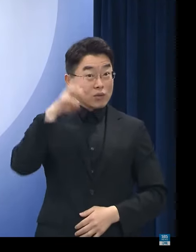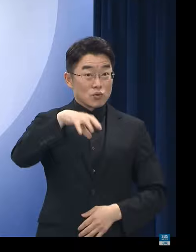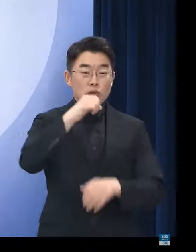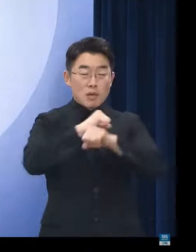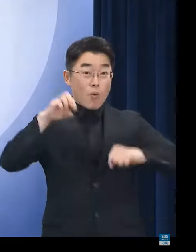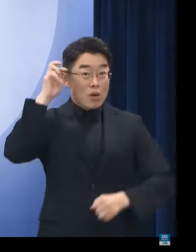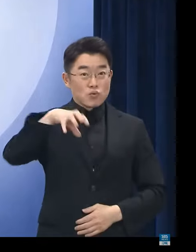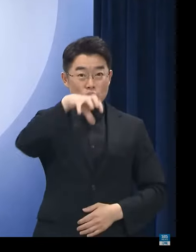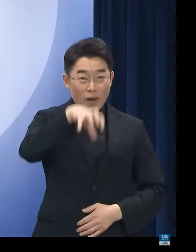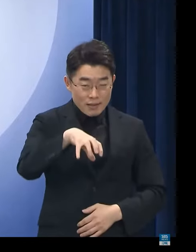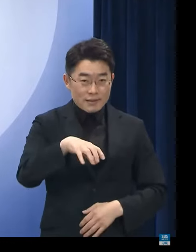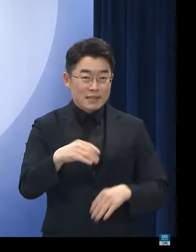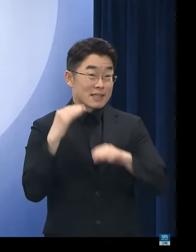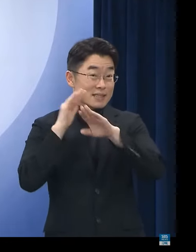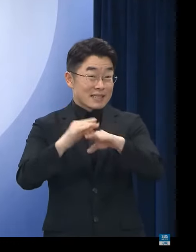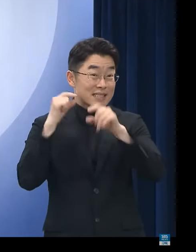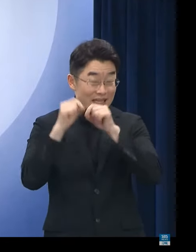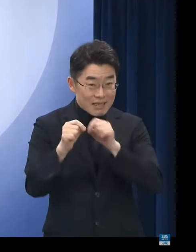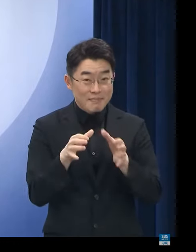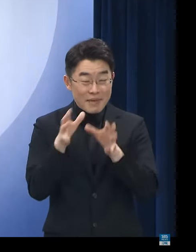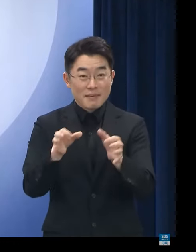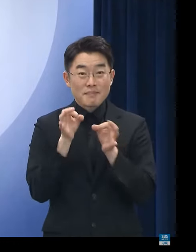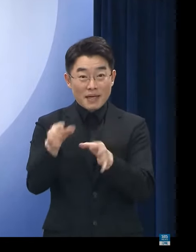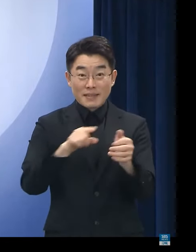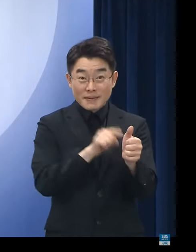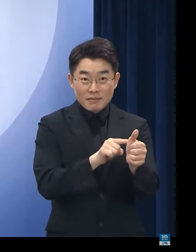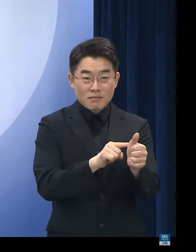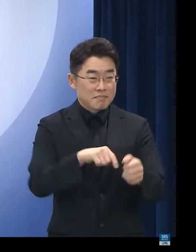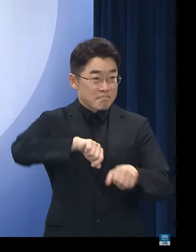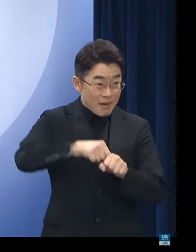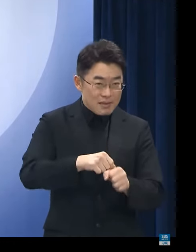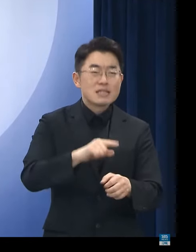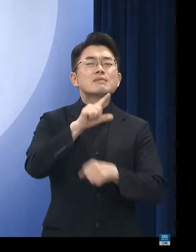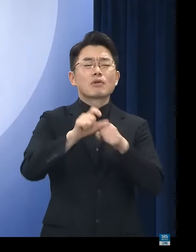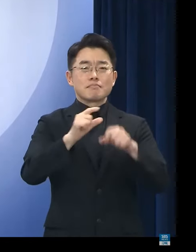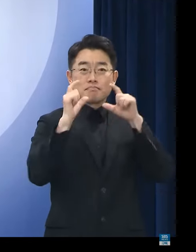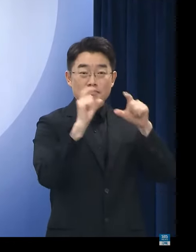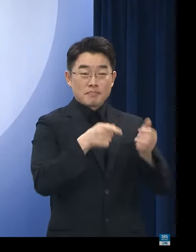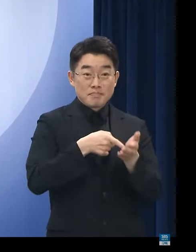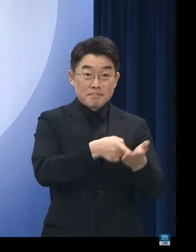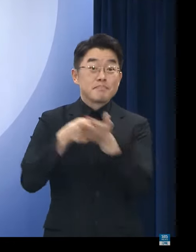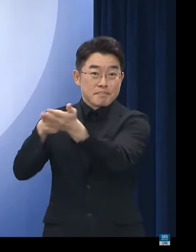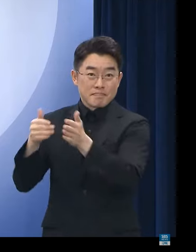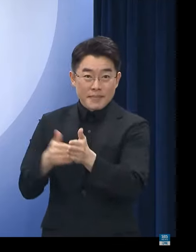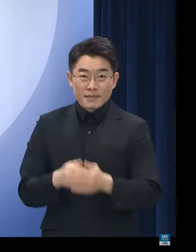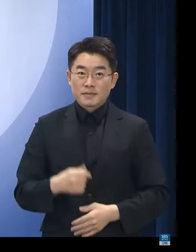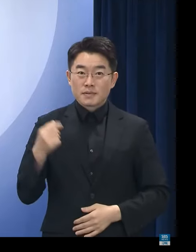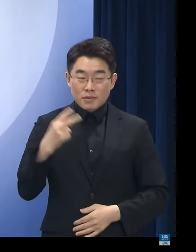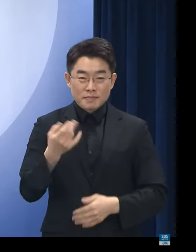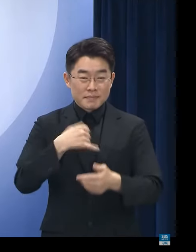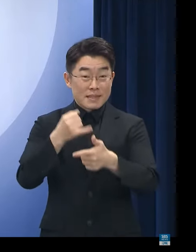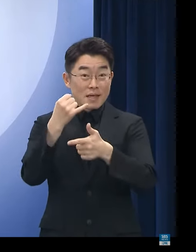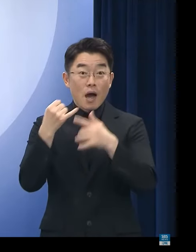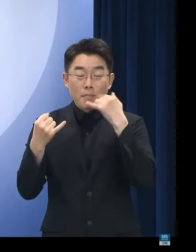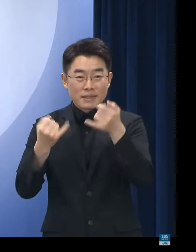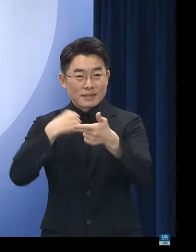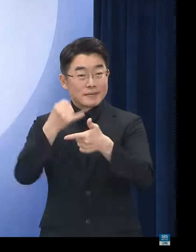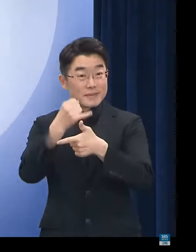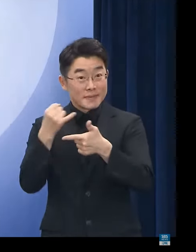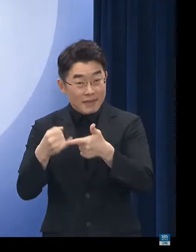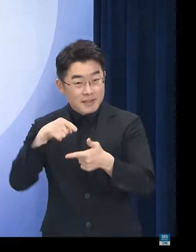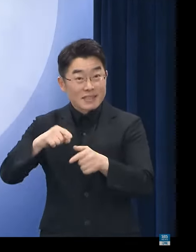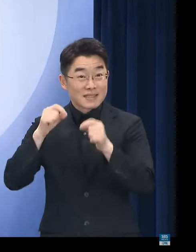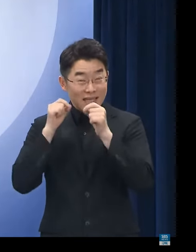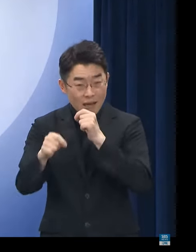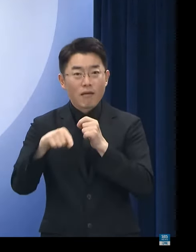전세사기 주범은 법정 최고형 징역 15년, 세모녀 전세사기 주범은 징역 10년 등 중형을 받게 했습니다.